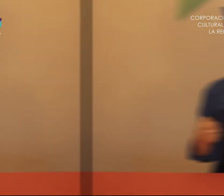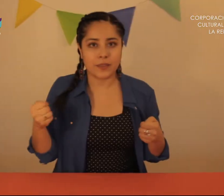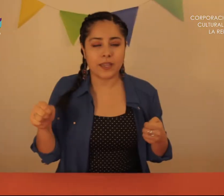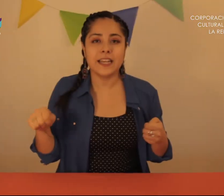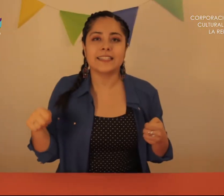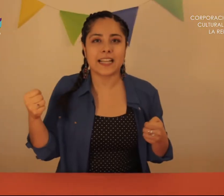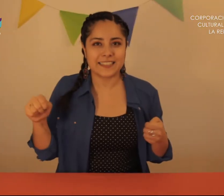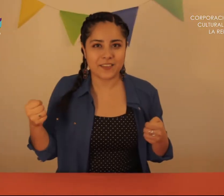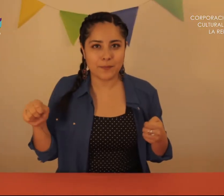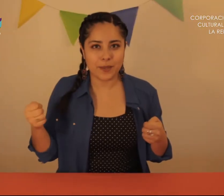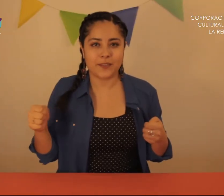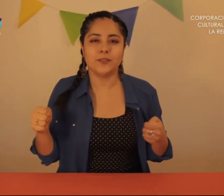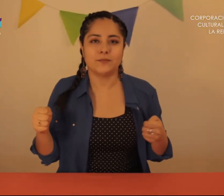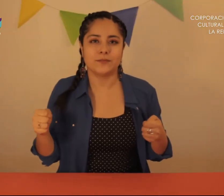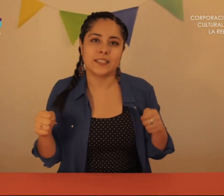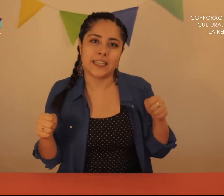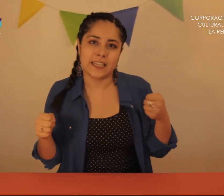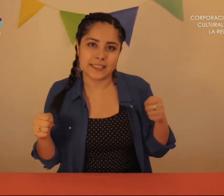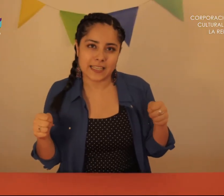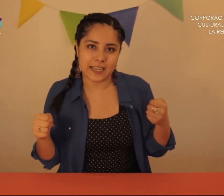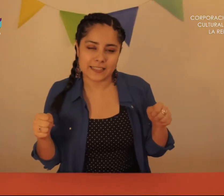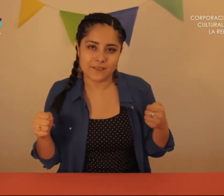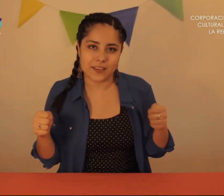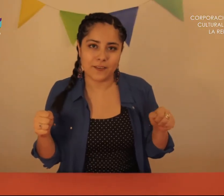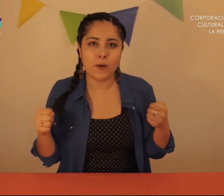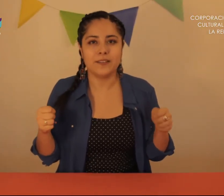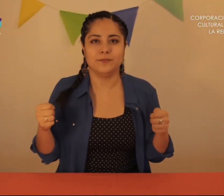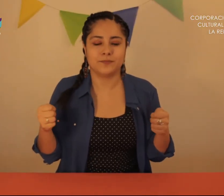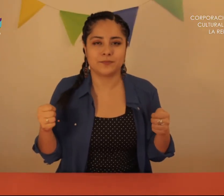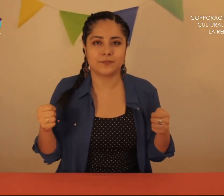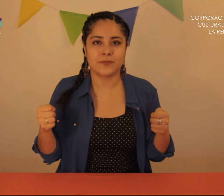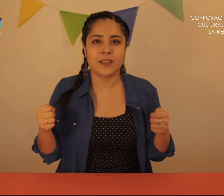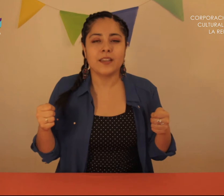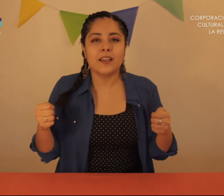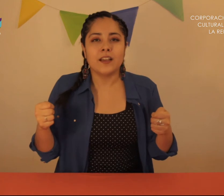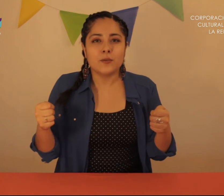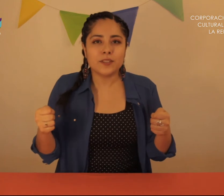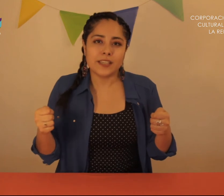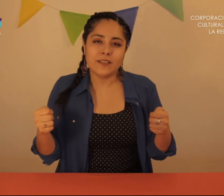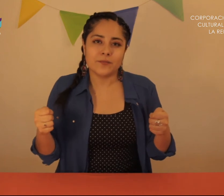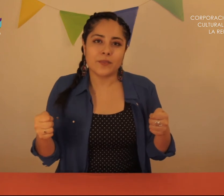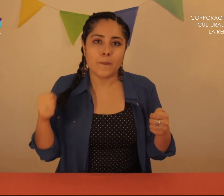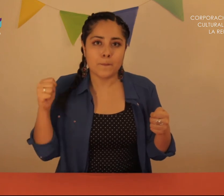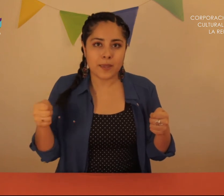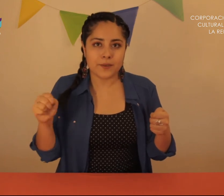En esta casa vive Pedro Y en esta casa vive Juan Un día Pedro